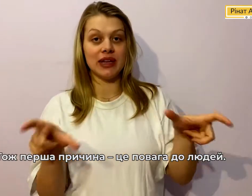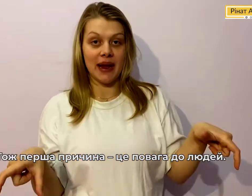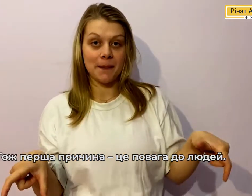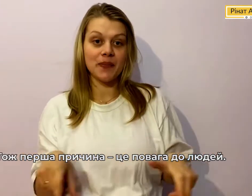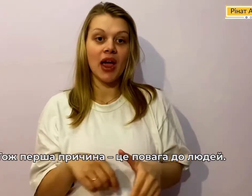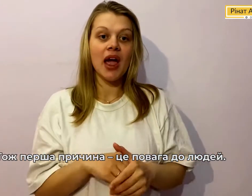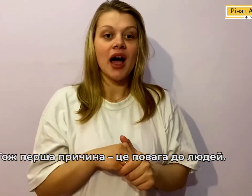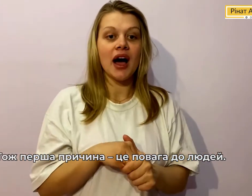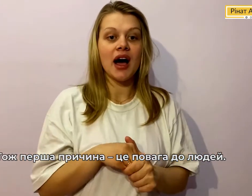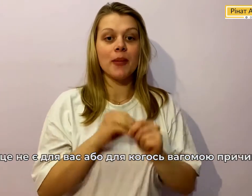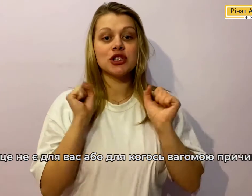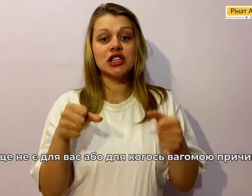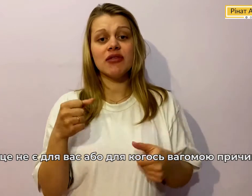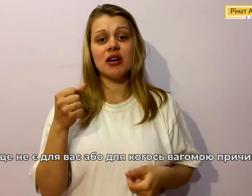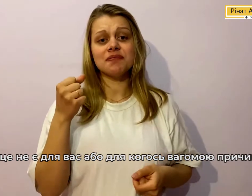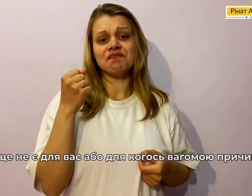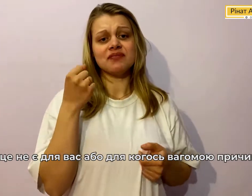Жестову мову